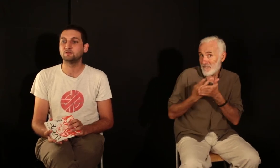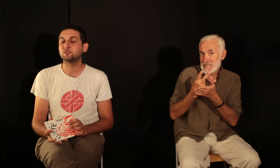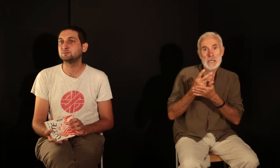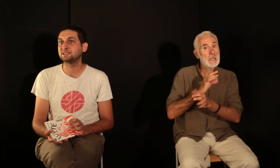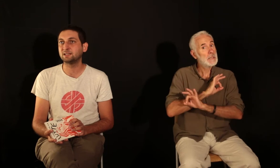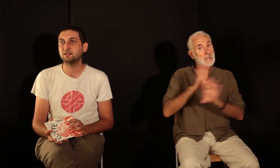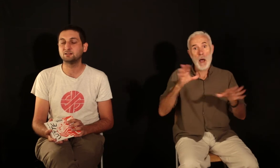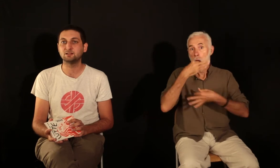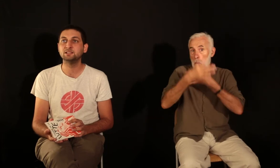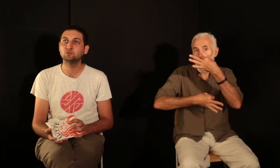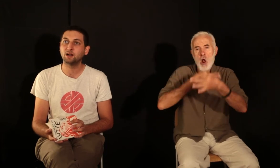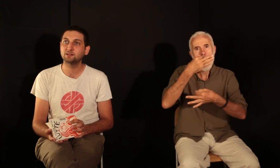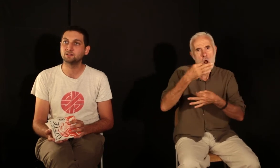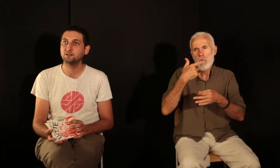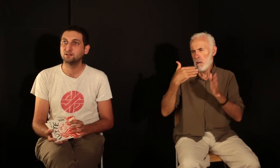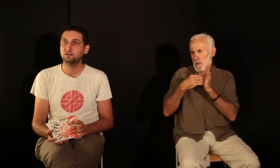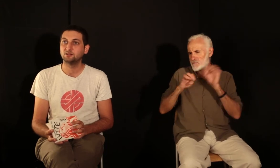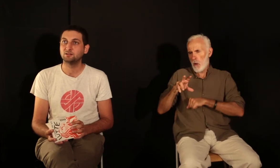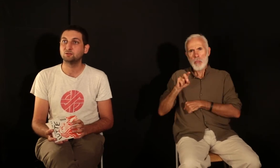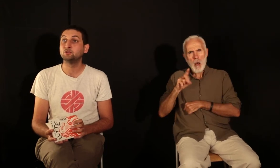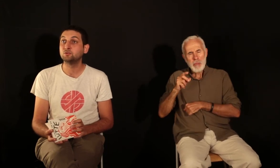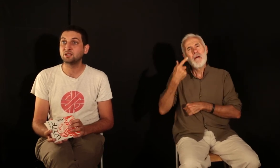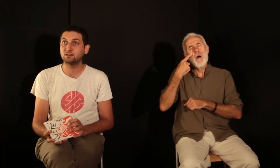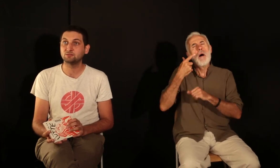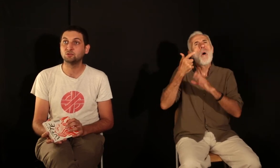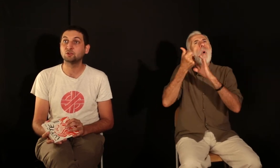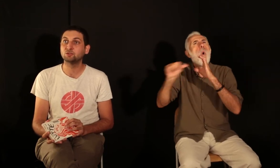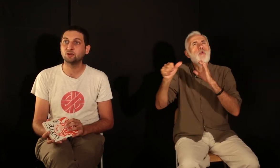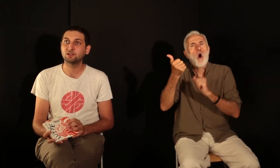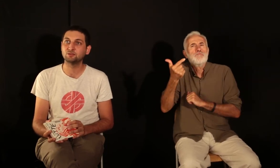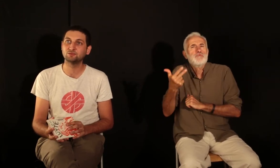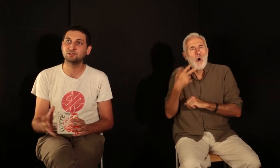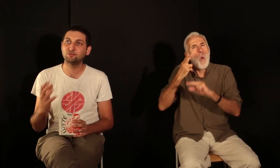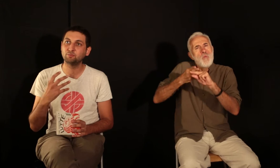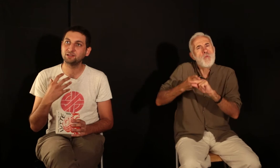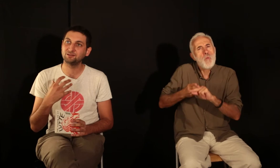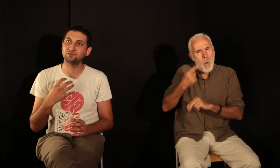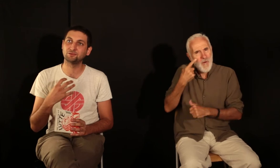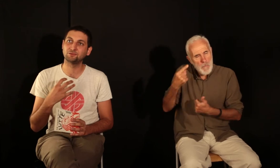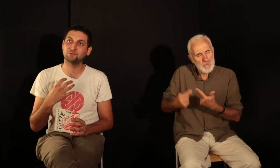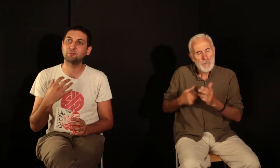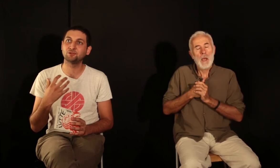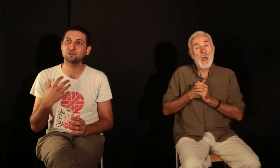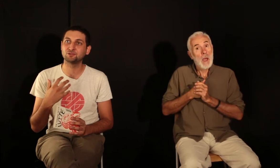Franz Masrel, Linoard, Otto Nuckel, autant d'auteurs qui ont développé une approche